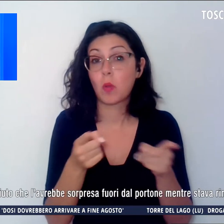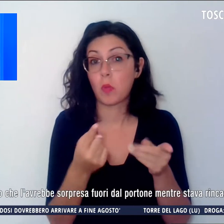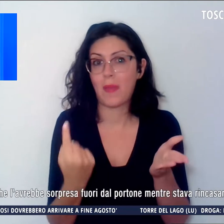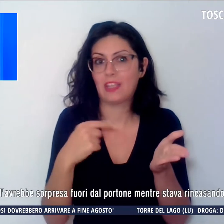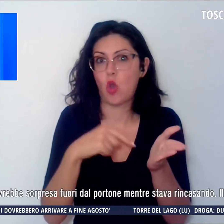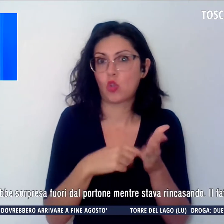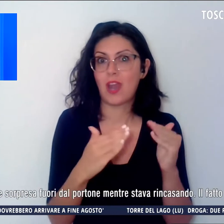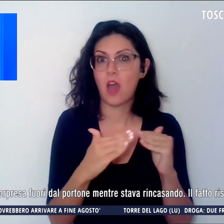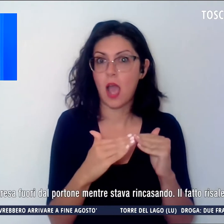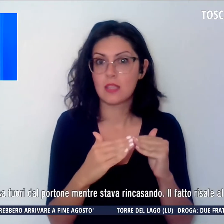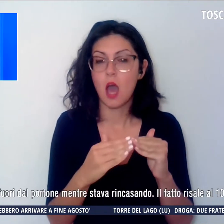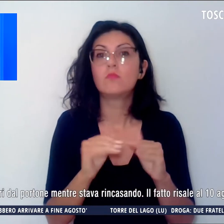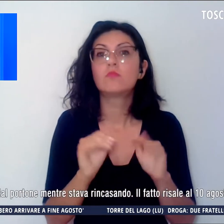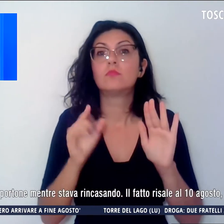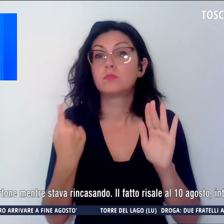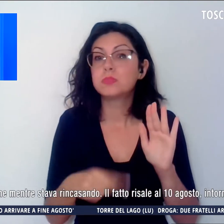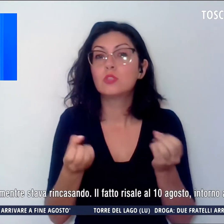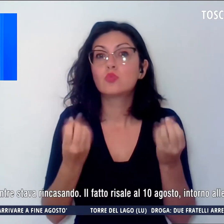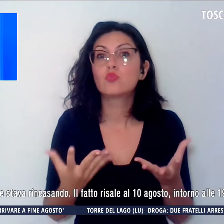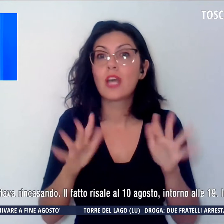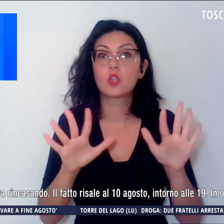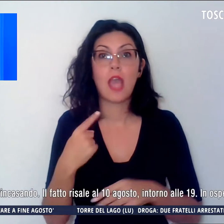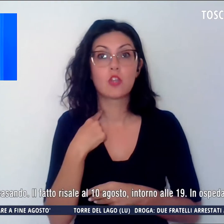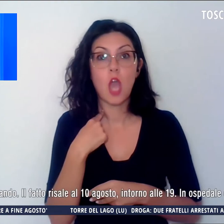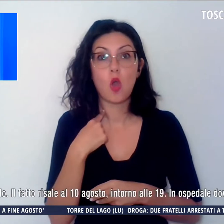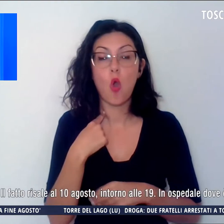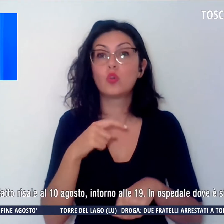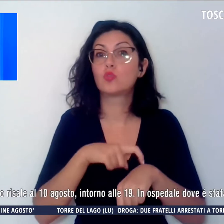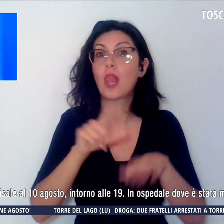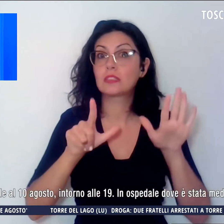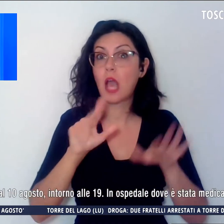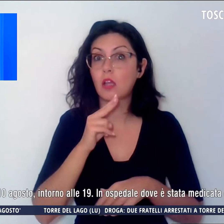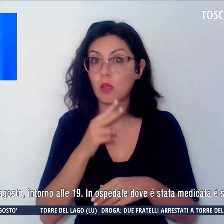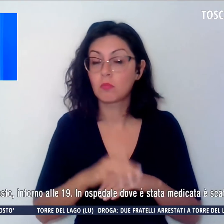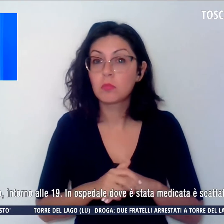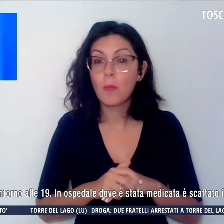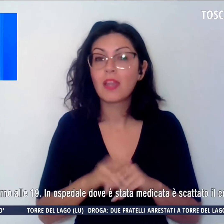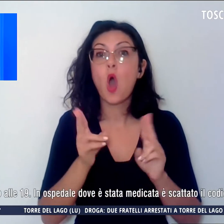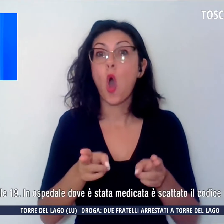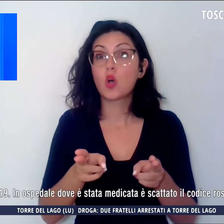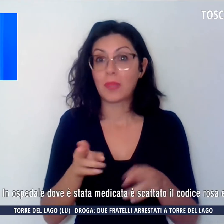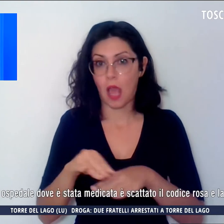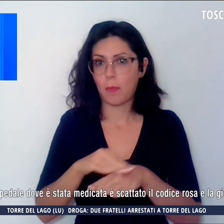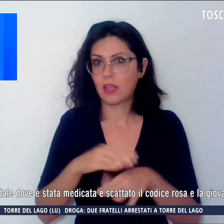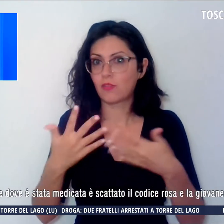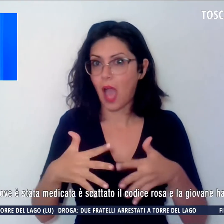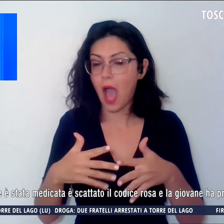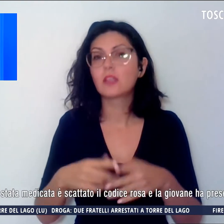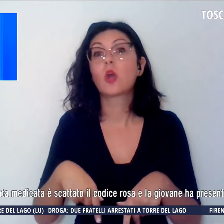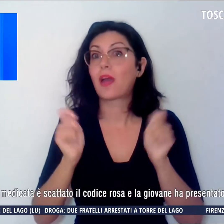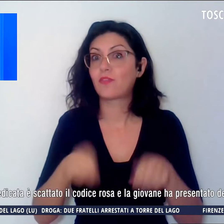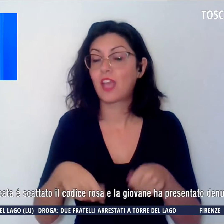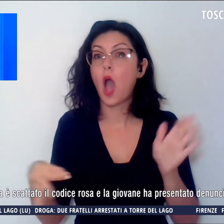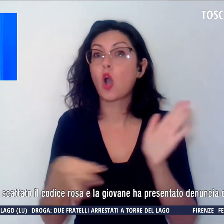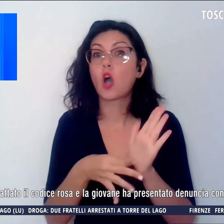fatto risale al 10 agosto, intorno alle 19. In ospedale, dove è stata medicata, è scattato il codice rosa